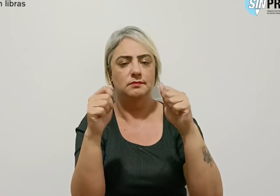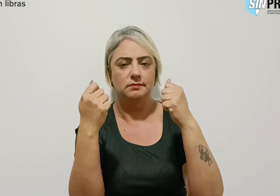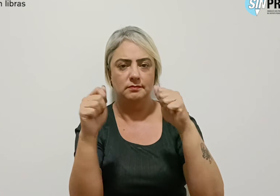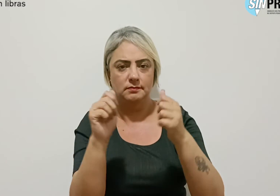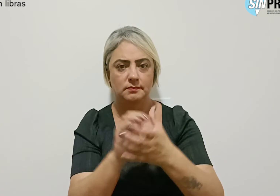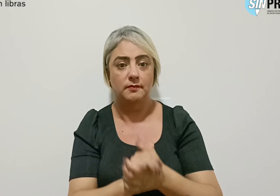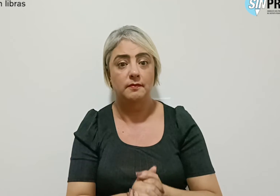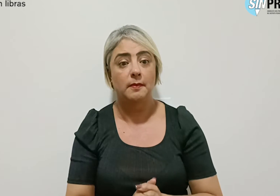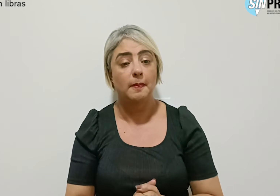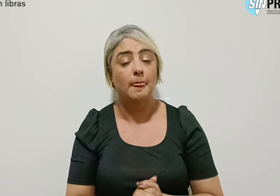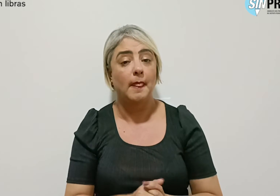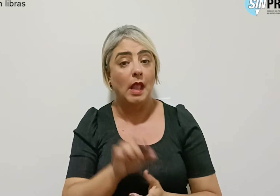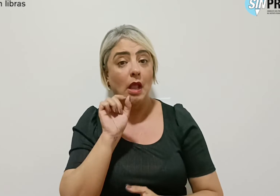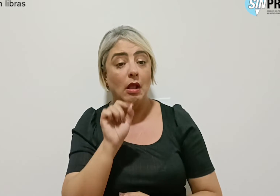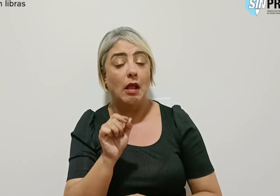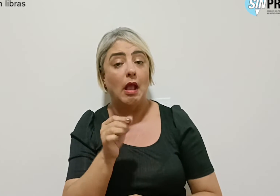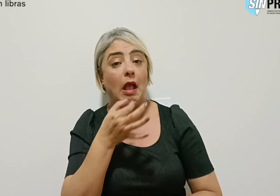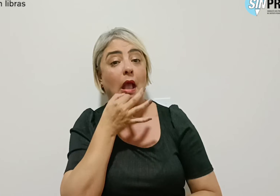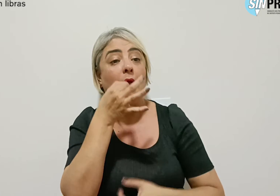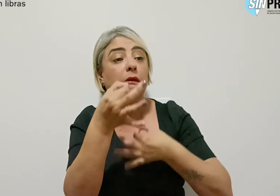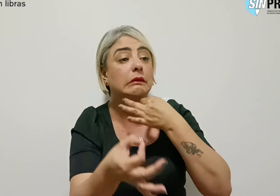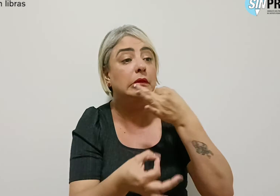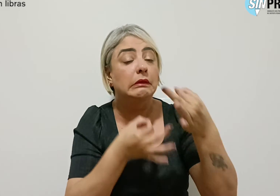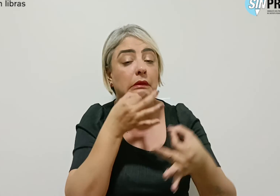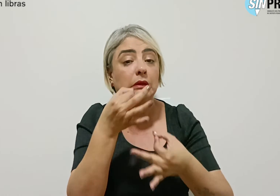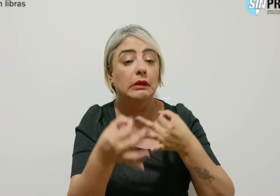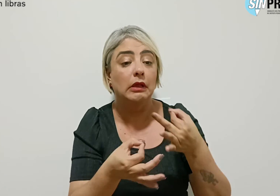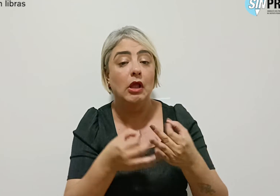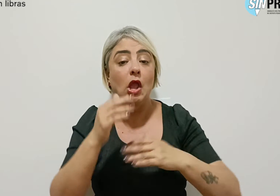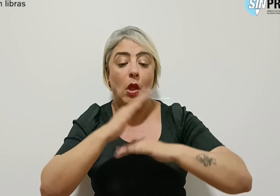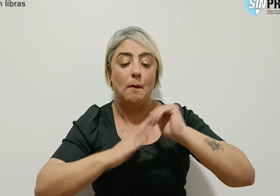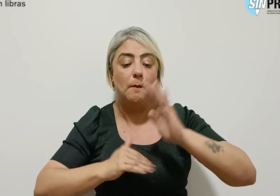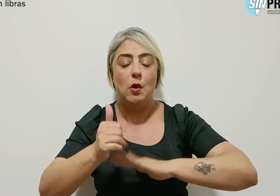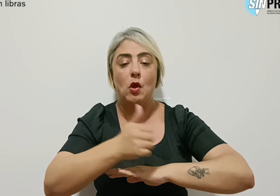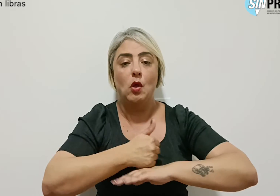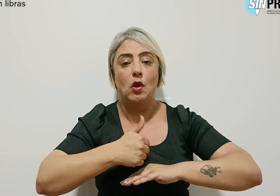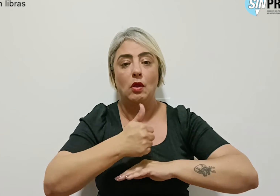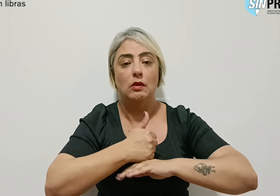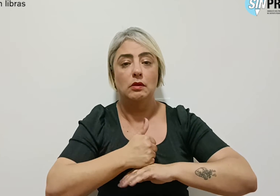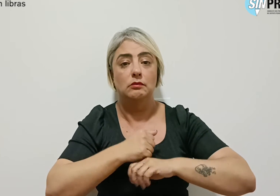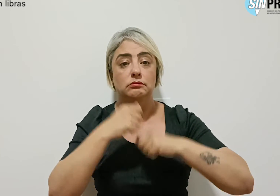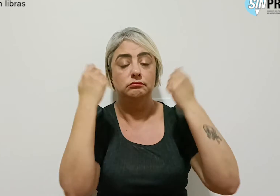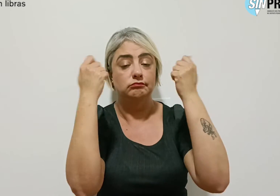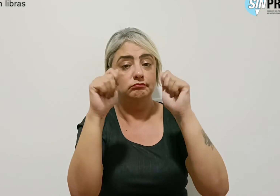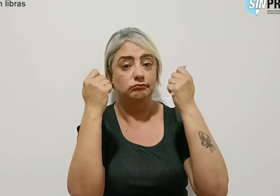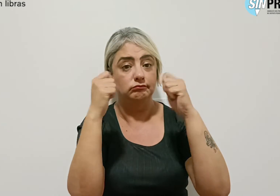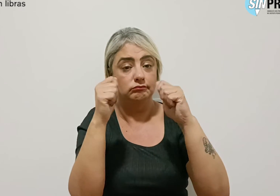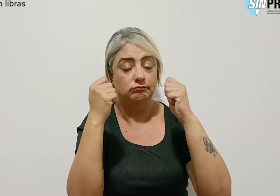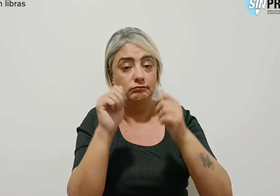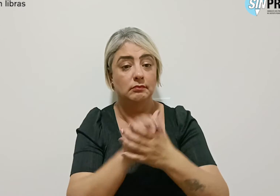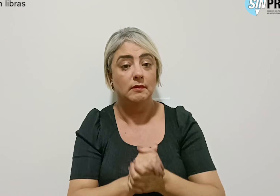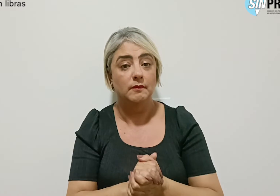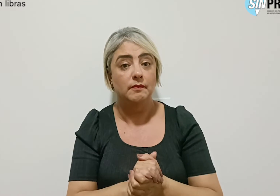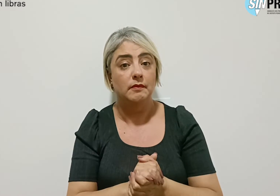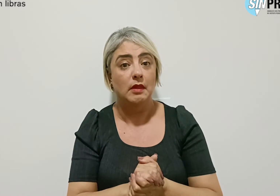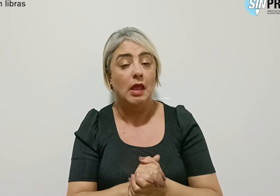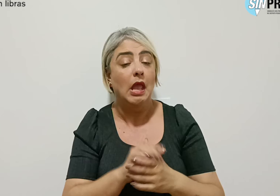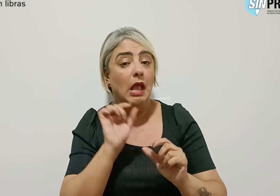sob o argumento de que são profissionais de Educação Física, a despeito de